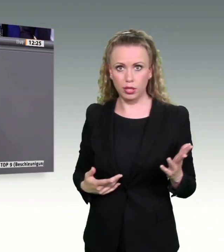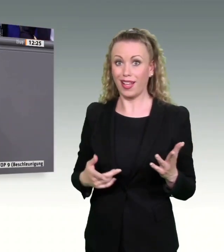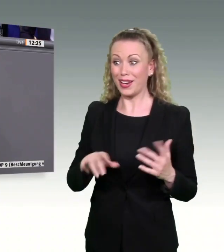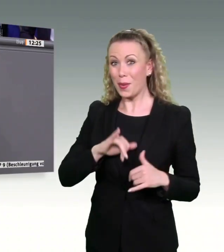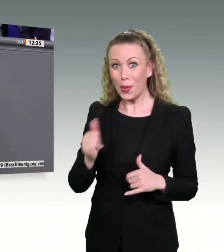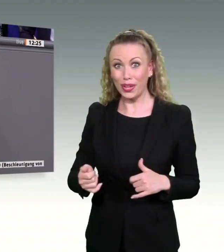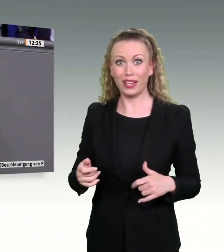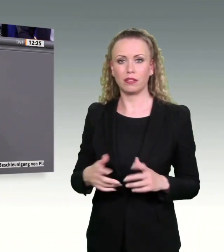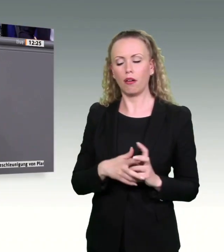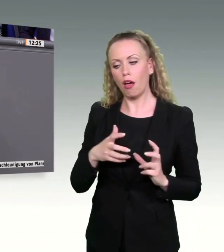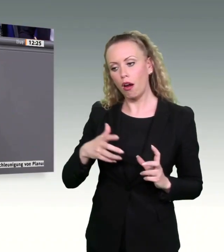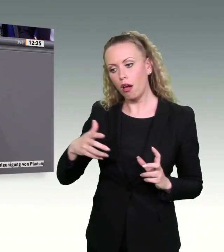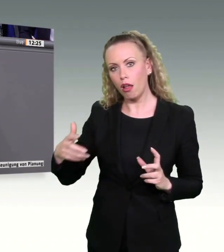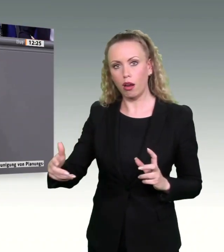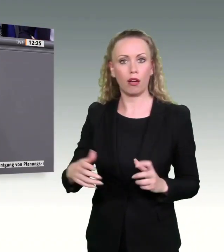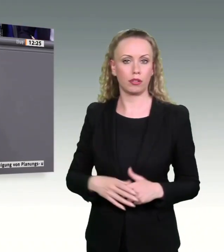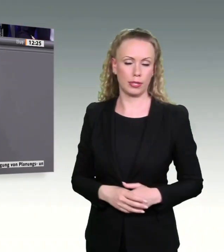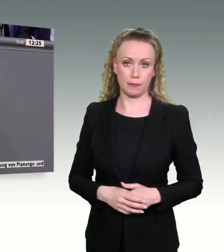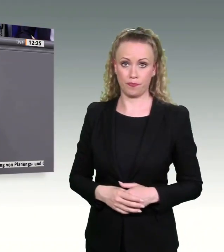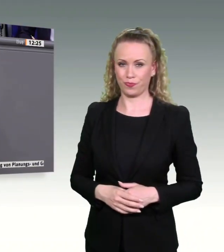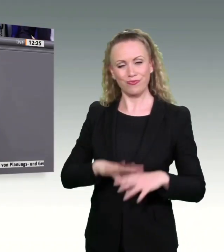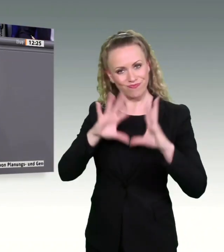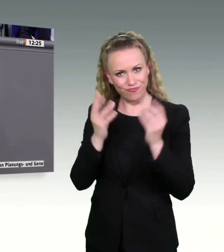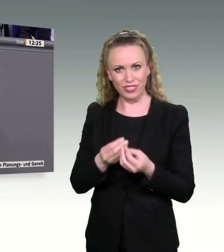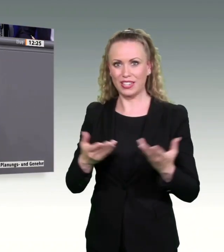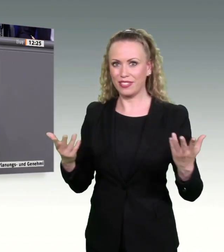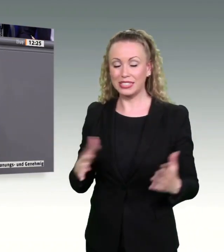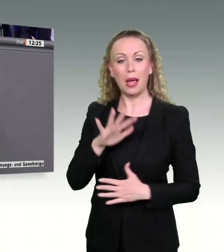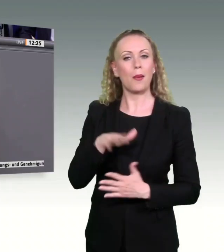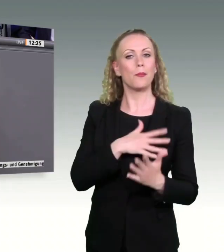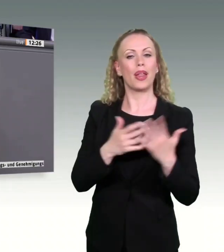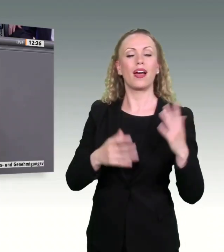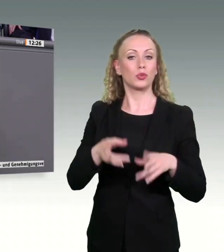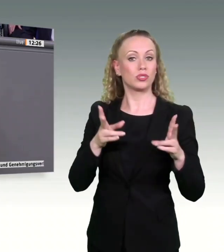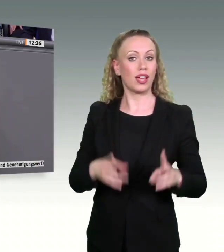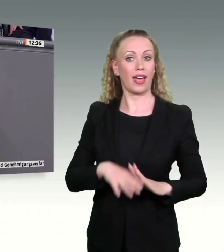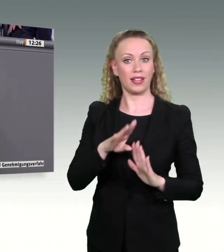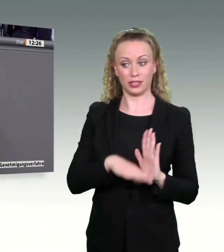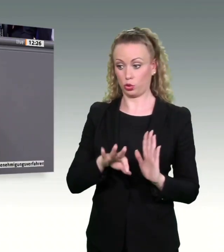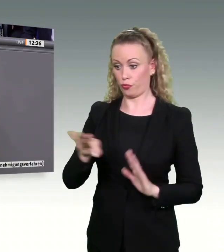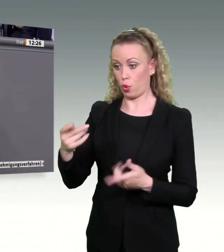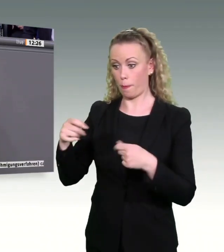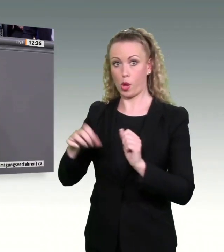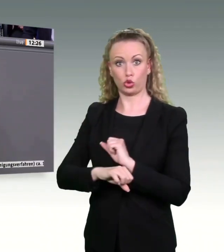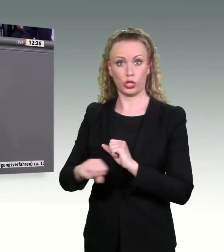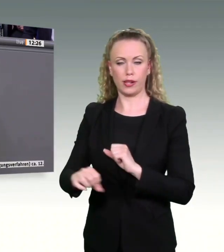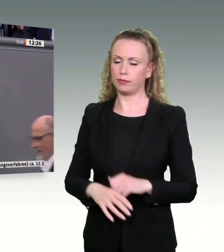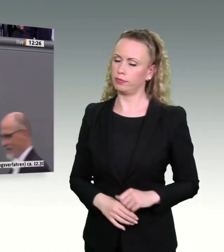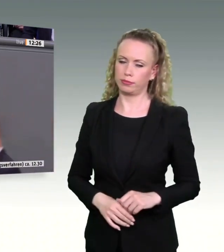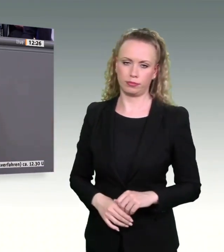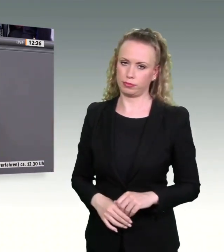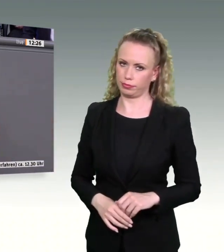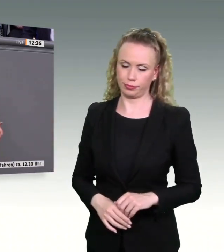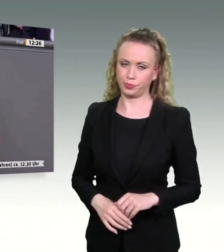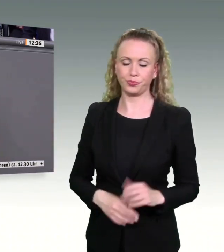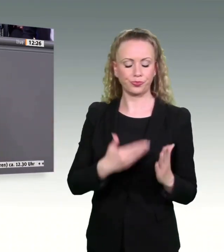Projekte eint, das Planungsrecht begünstigt derzeit nicht schnelles Bauen, sondern erleichtert